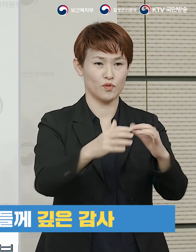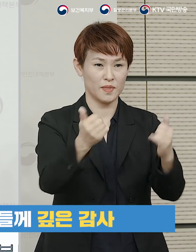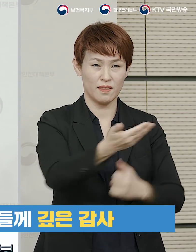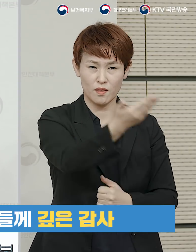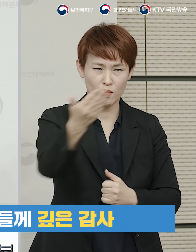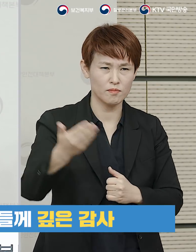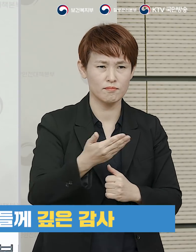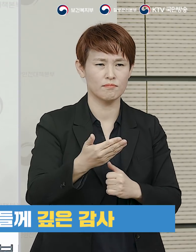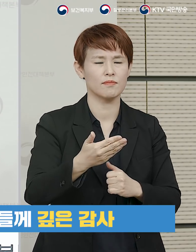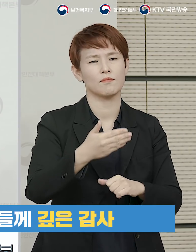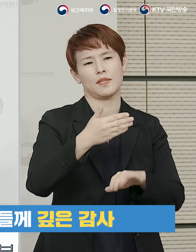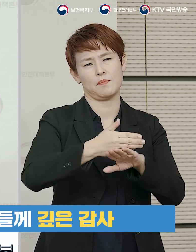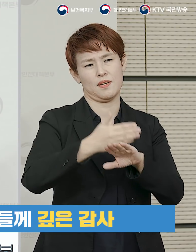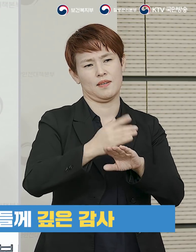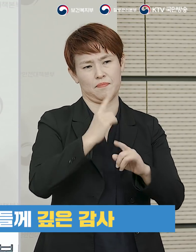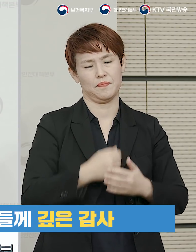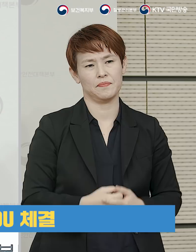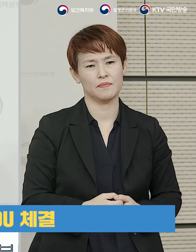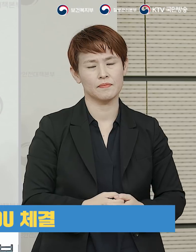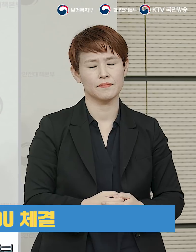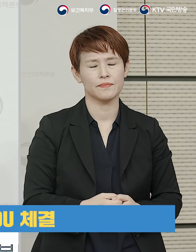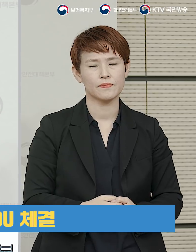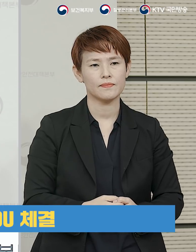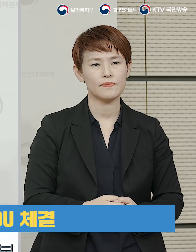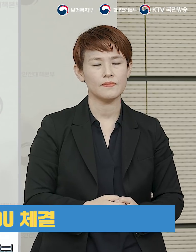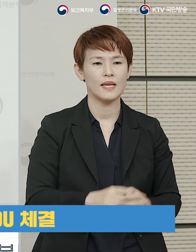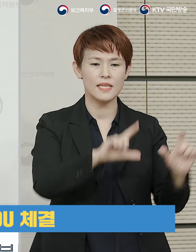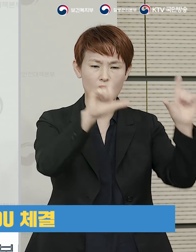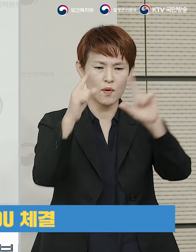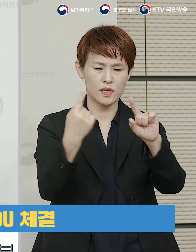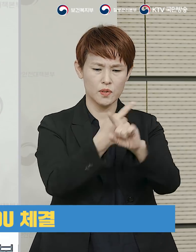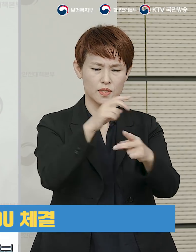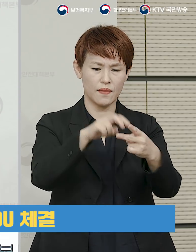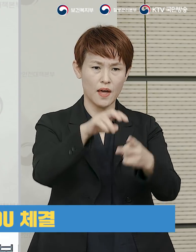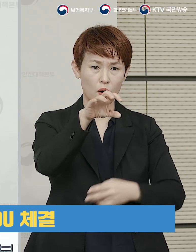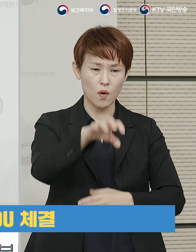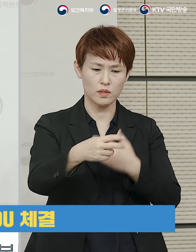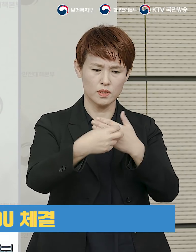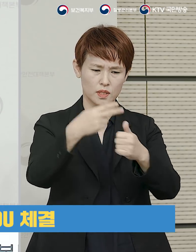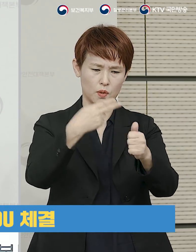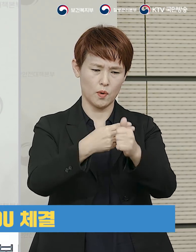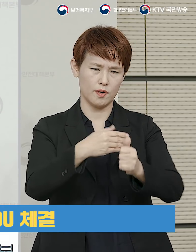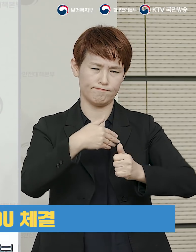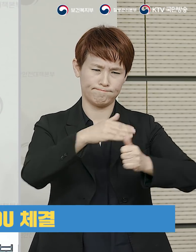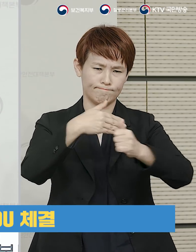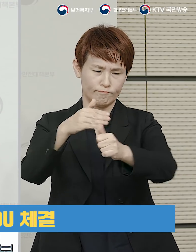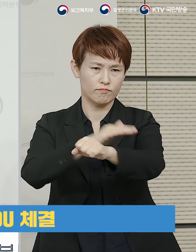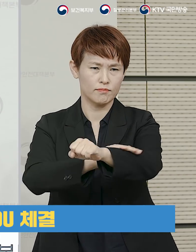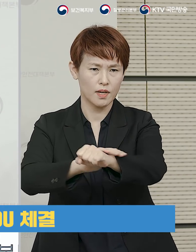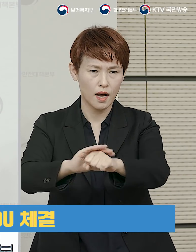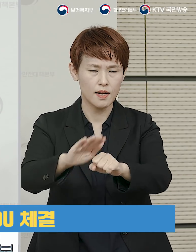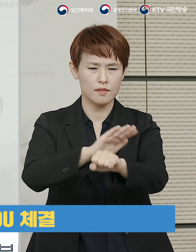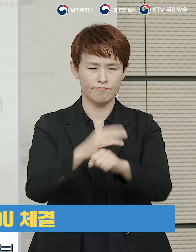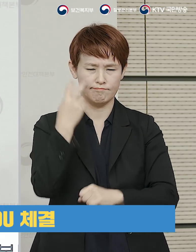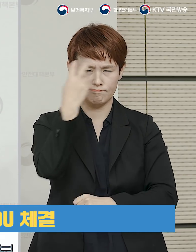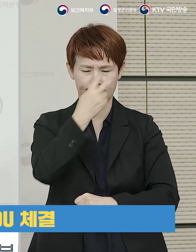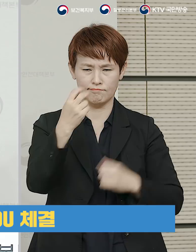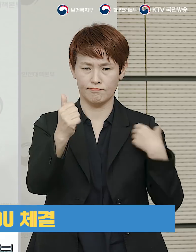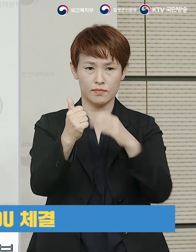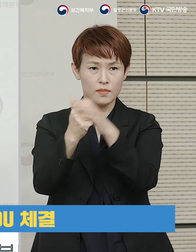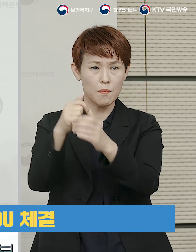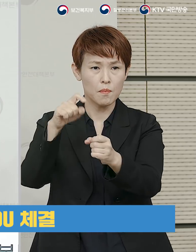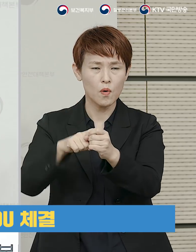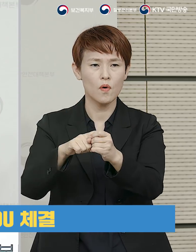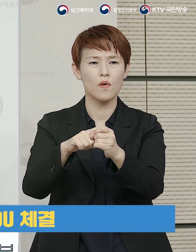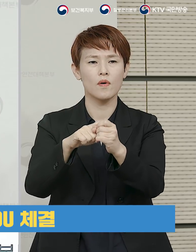한편 생활치료센터에 의료진을 체계적으로 배치하고 효과적으로 관리할 수 있도록